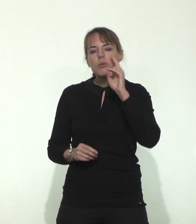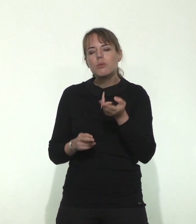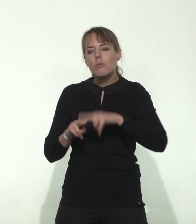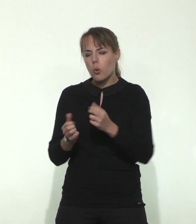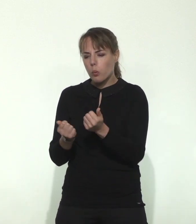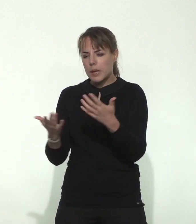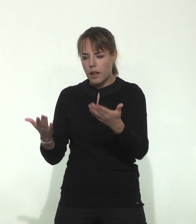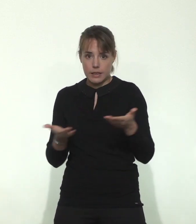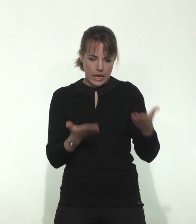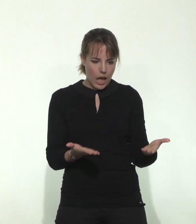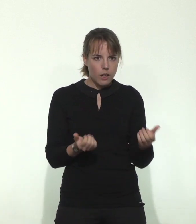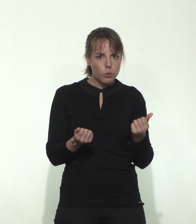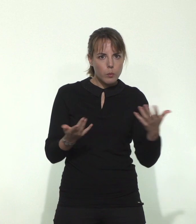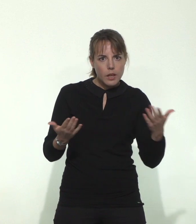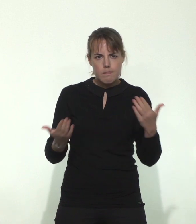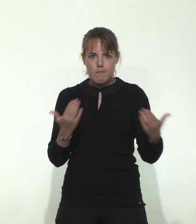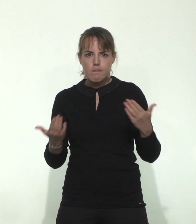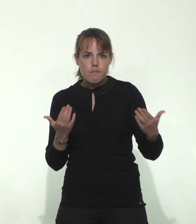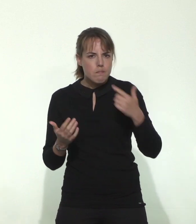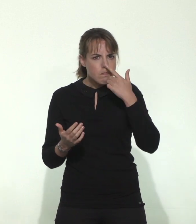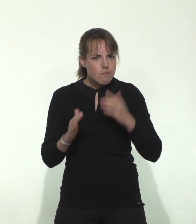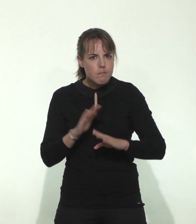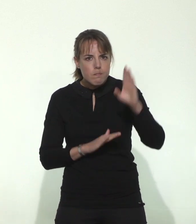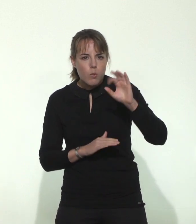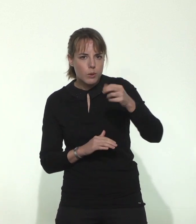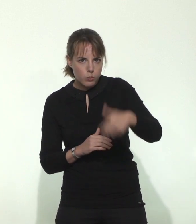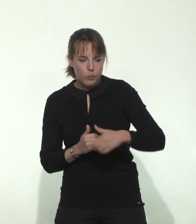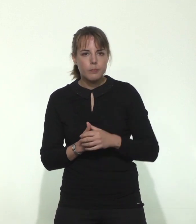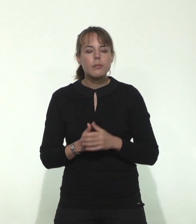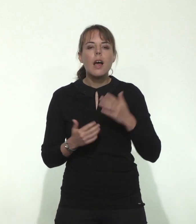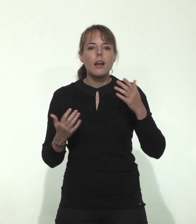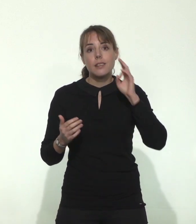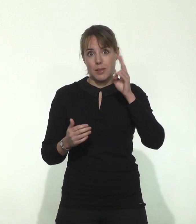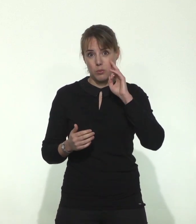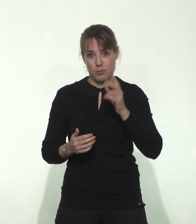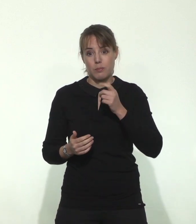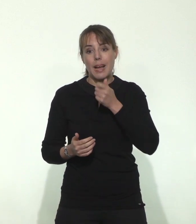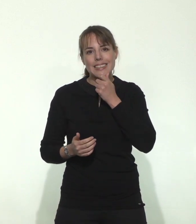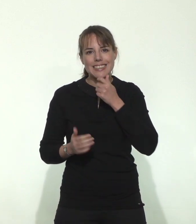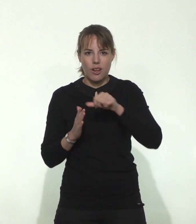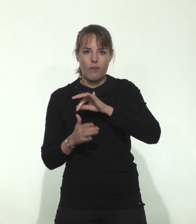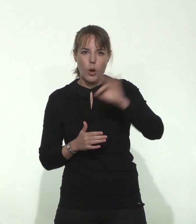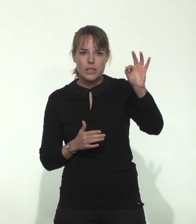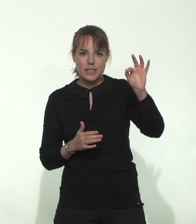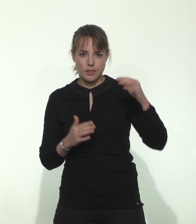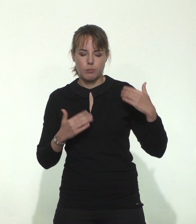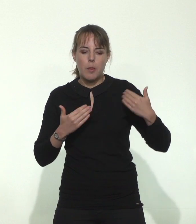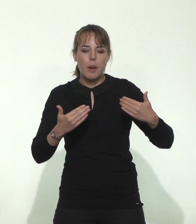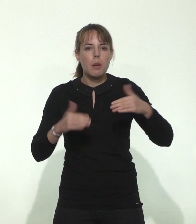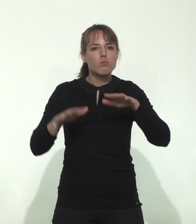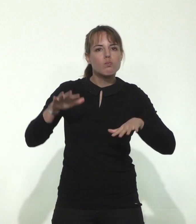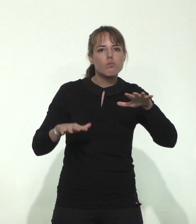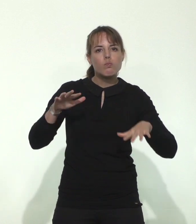semaine par semaine et mois par mois en rappelant que la mortalité du mois de mars en France depuis des années, puisque toutes les données sont publiées,